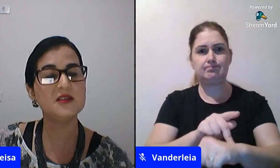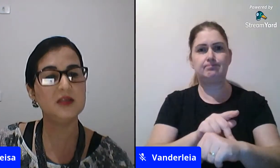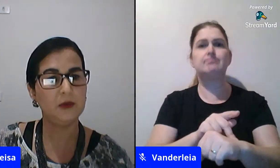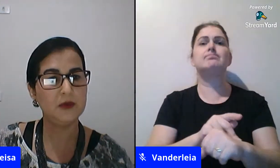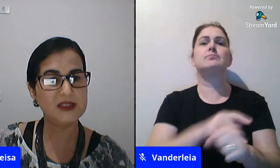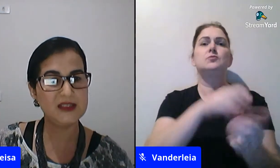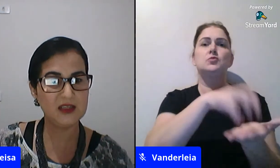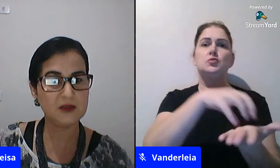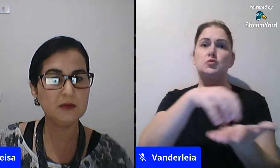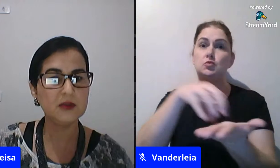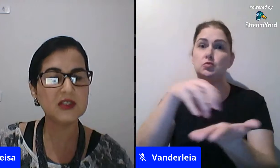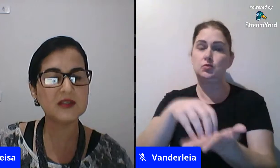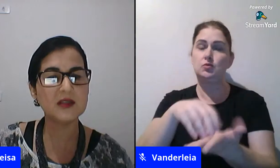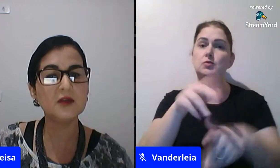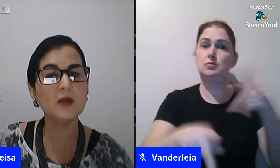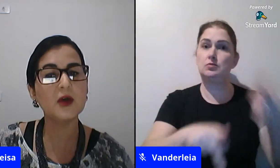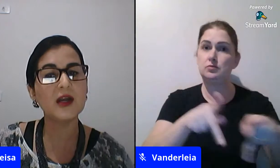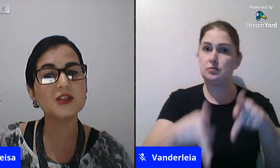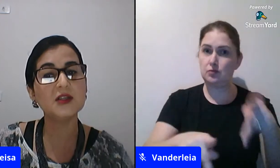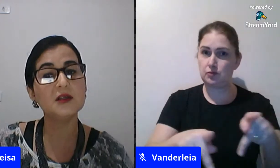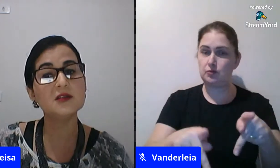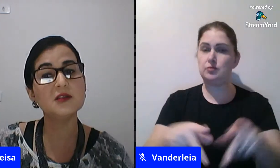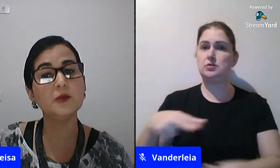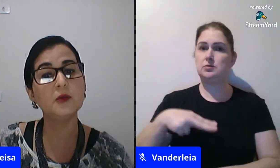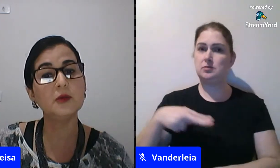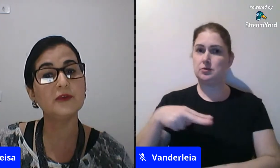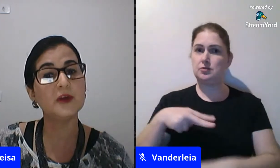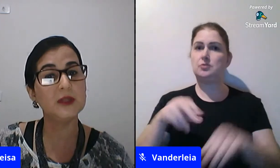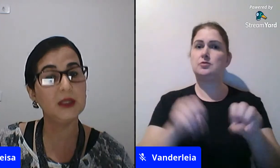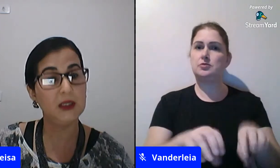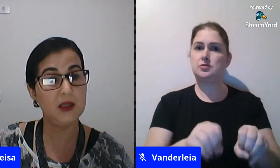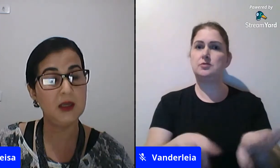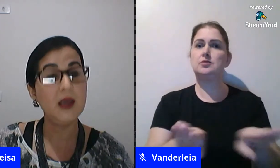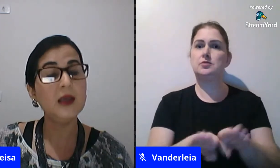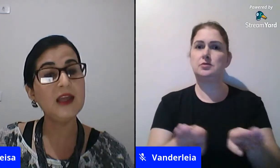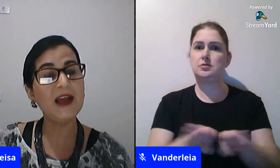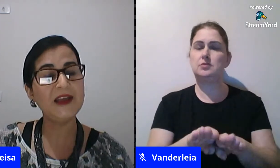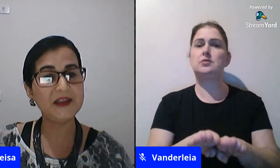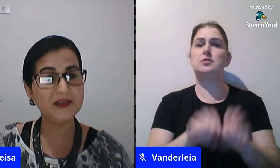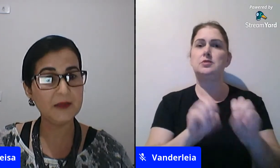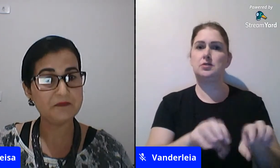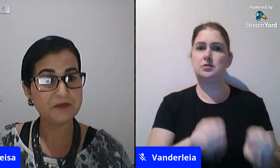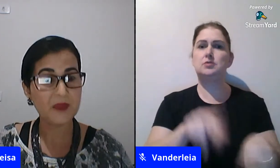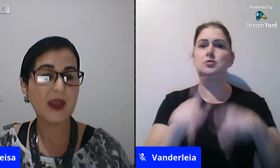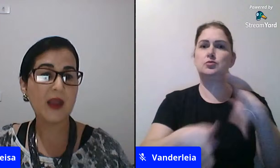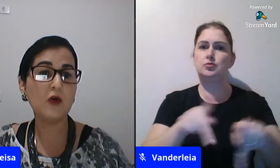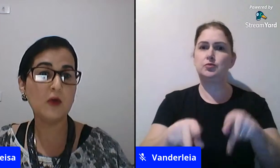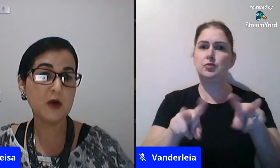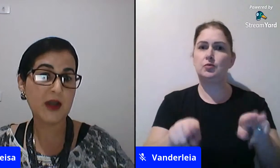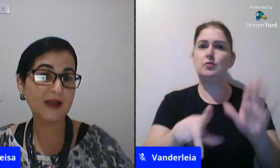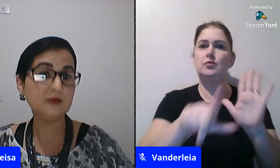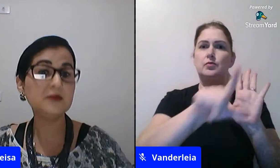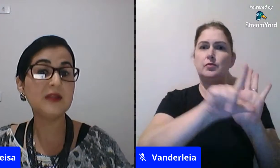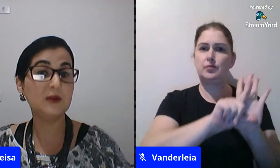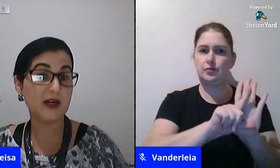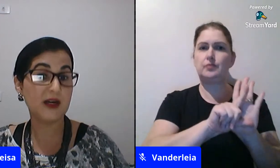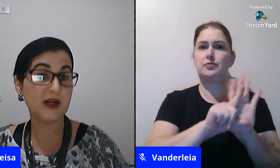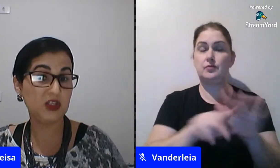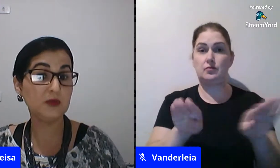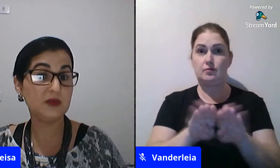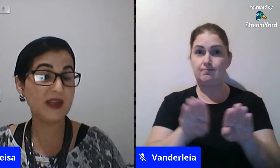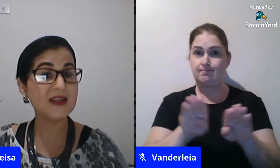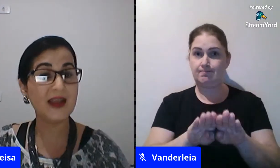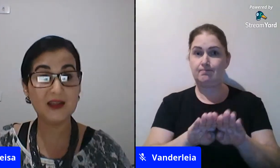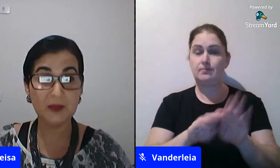privadas de ensino sexto gestão democrática ensino público na forma da lei e ainda é corroborado no